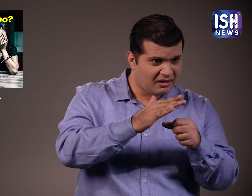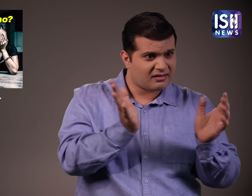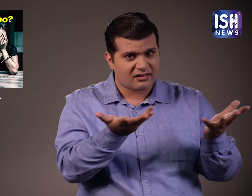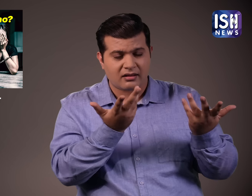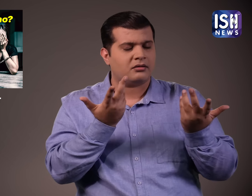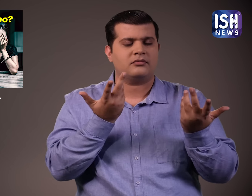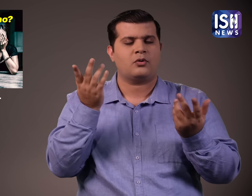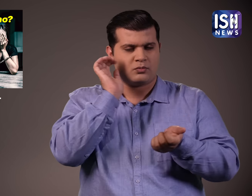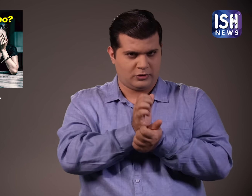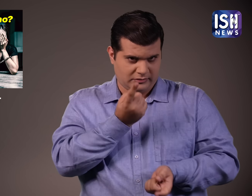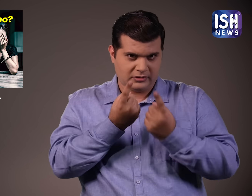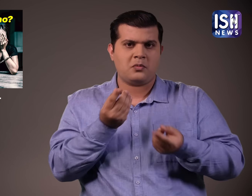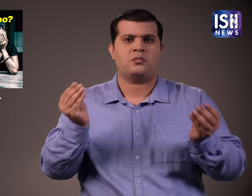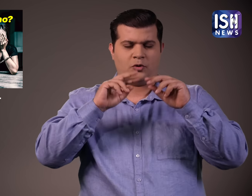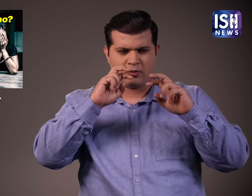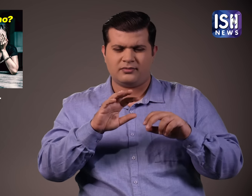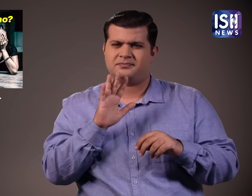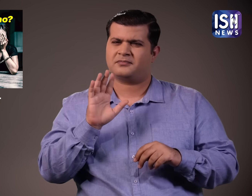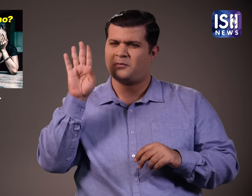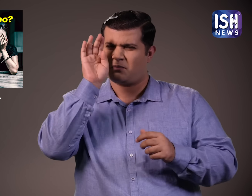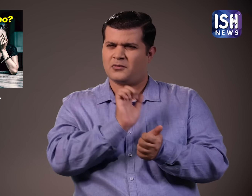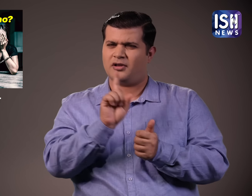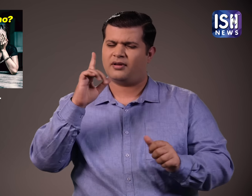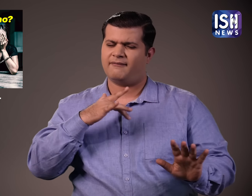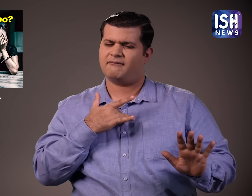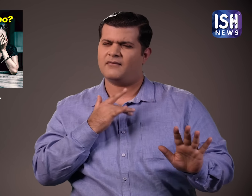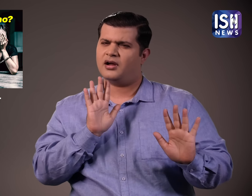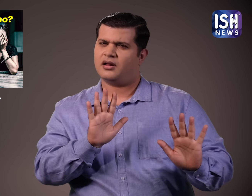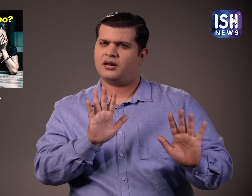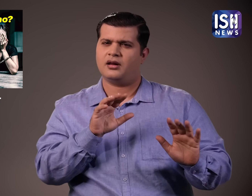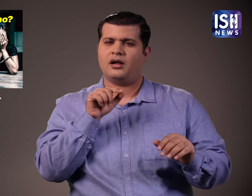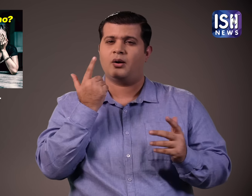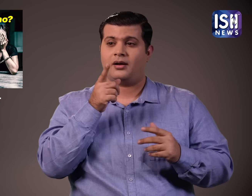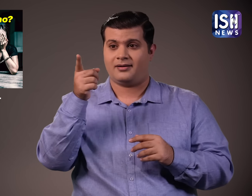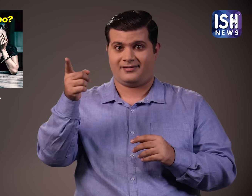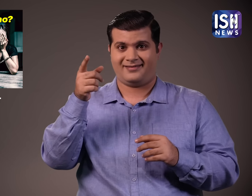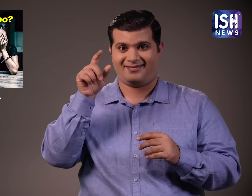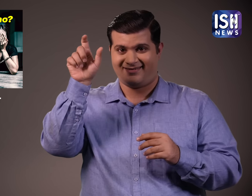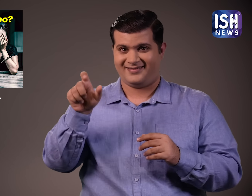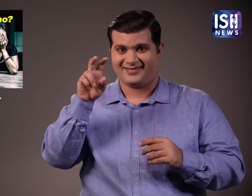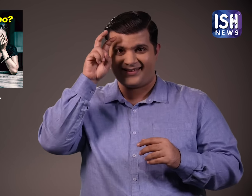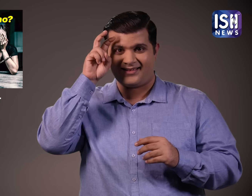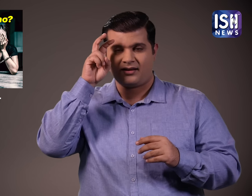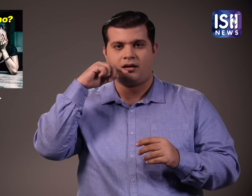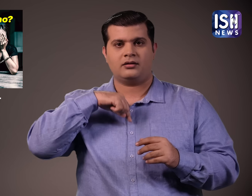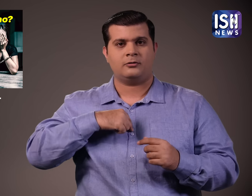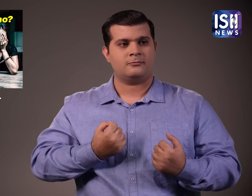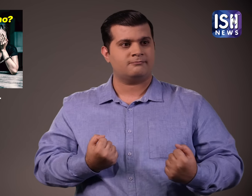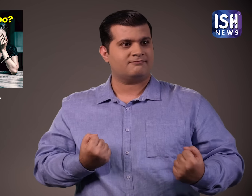उसने मर्डर करवाया था पुलिस इसकी जांच करेगी पुलिस को लगता है कि जगपाल